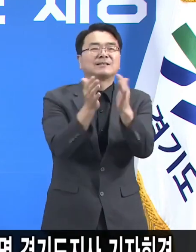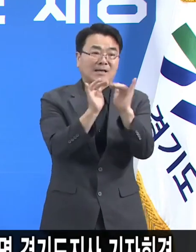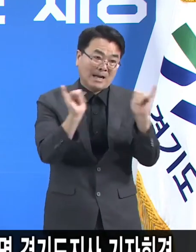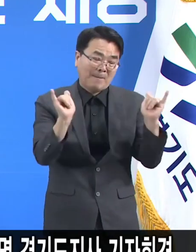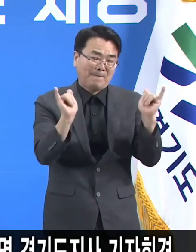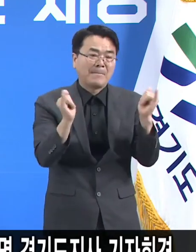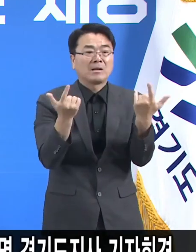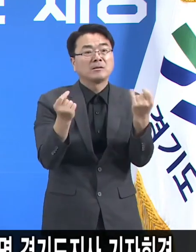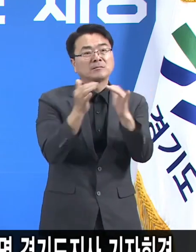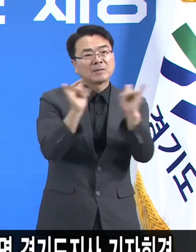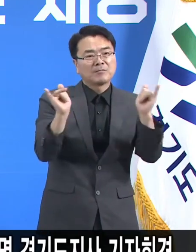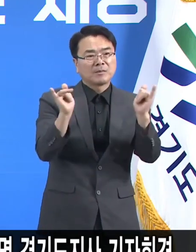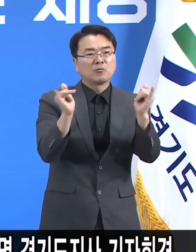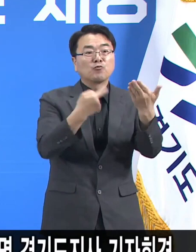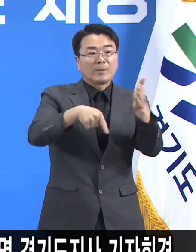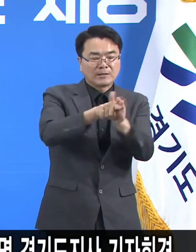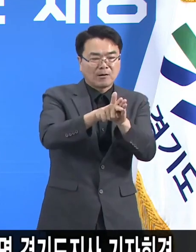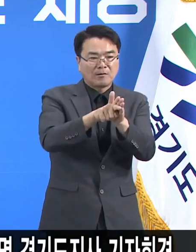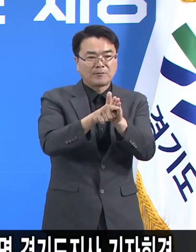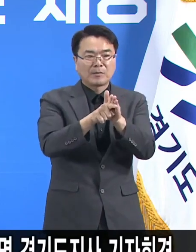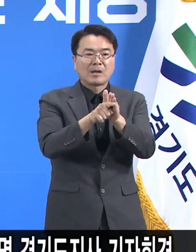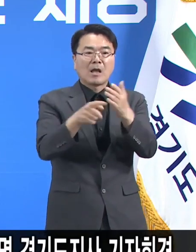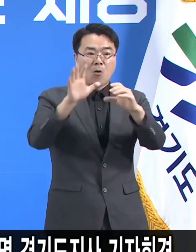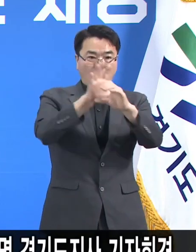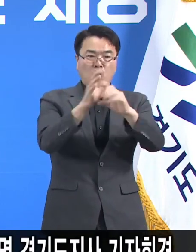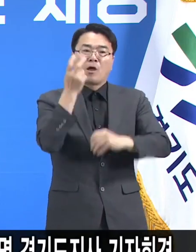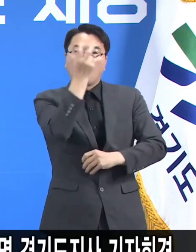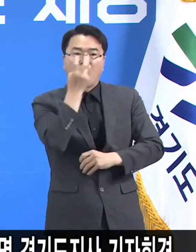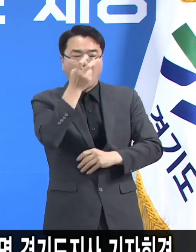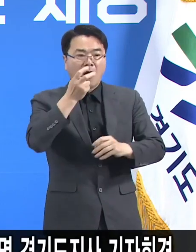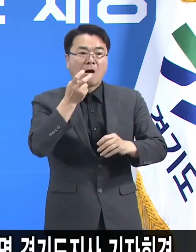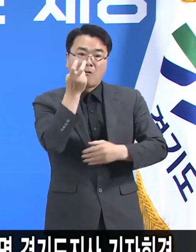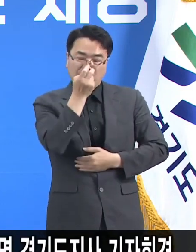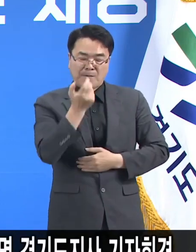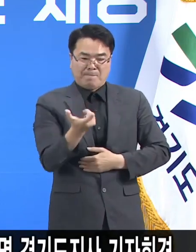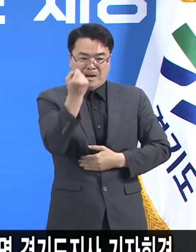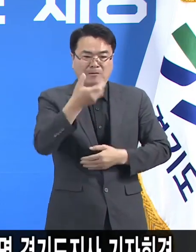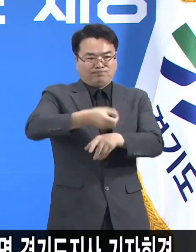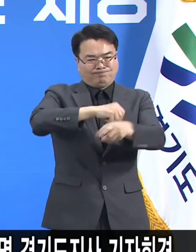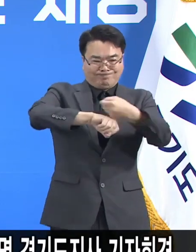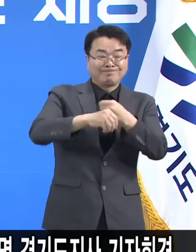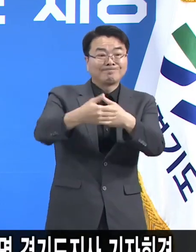대상자들은 진단검사에 적극 협조해 주시기 바랍니다.